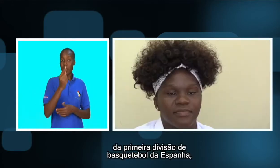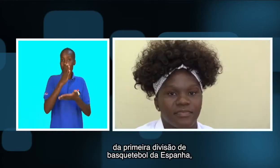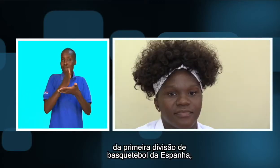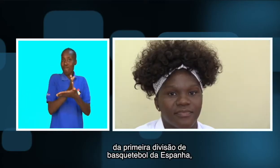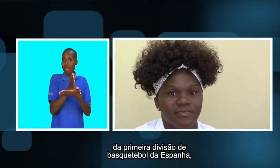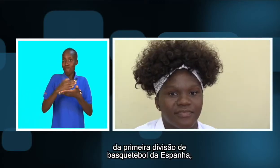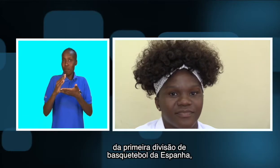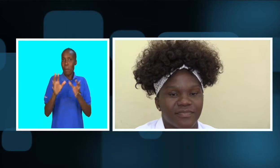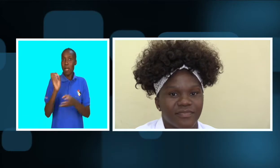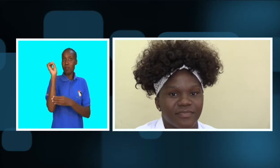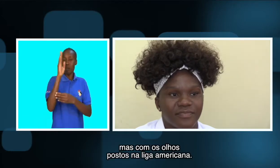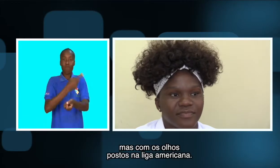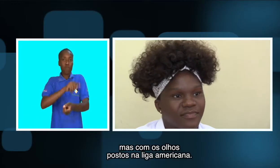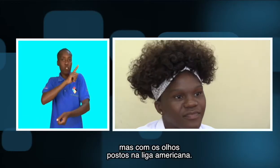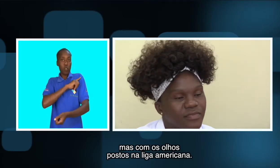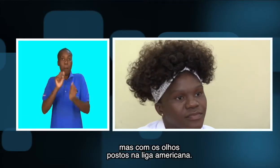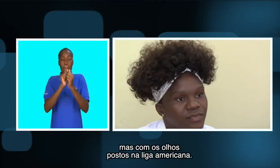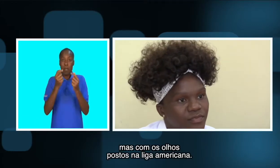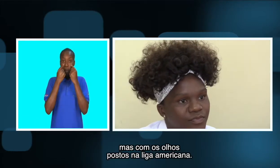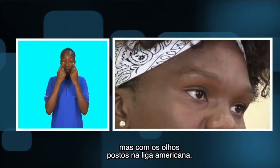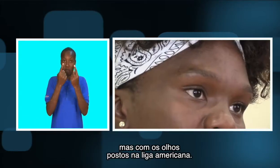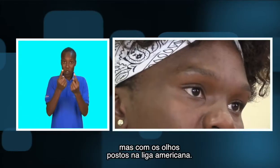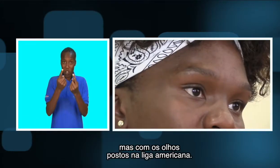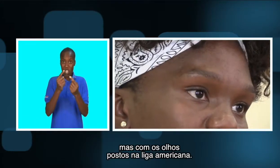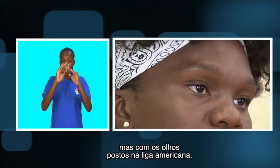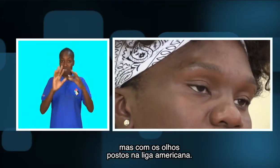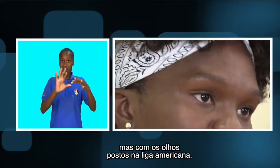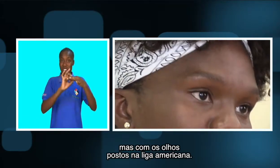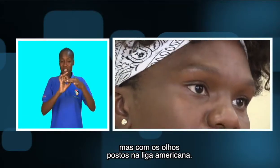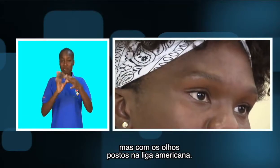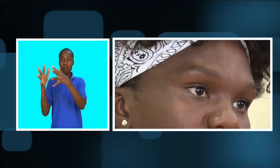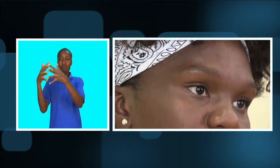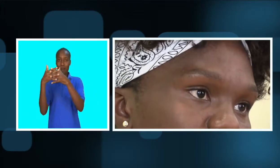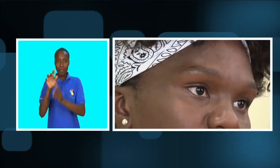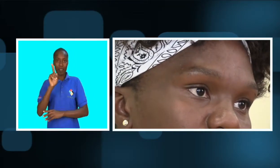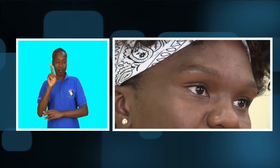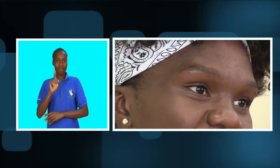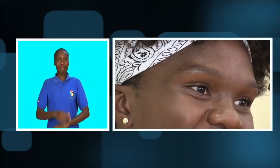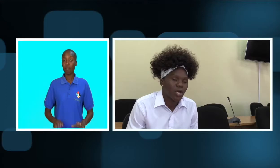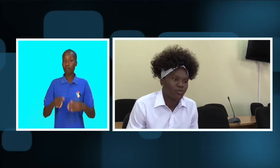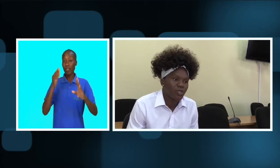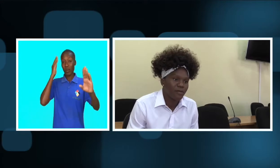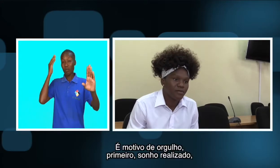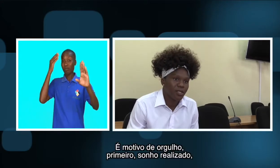basquetebol da Espanha, mas com os olhos postos na liga americana. É um motivo que